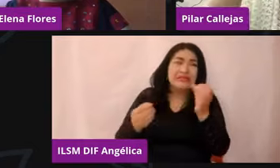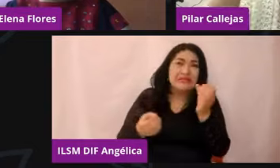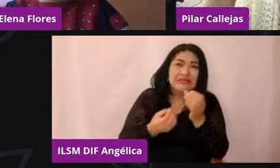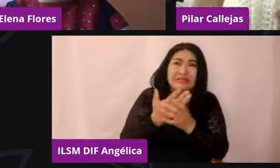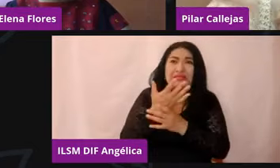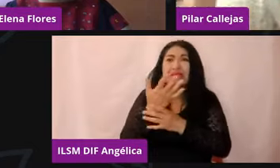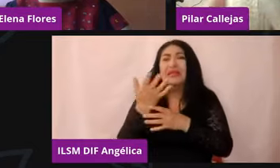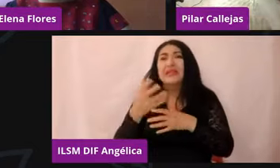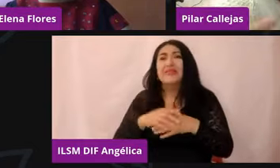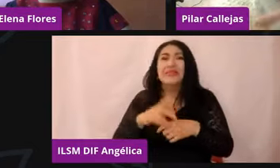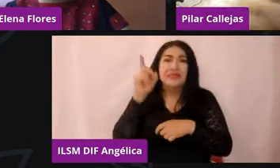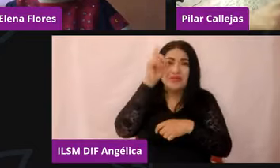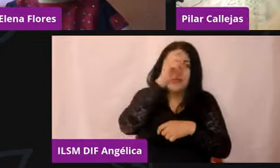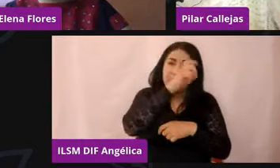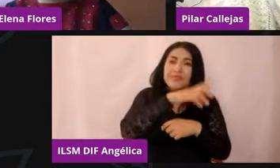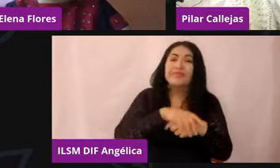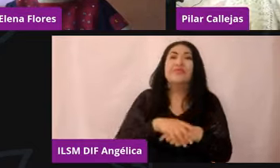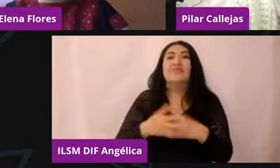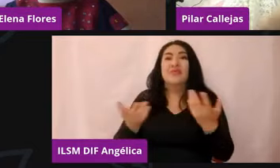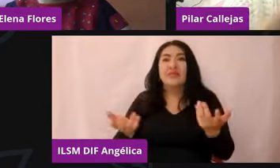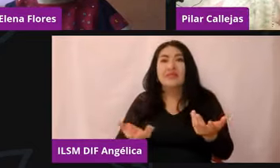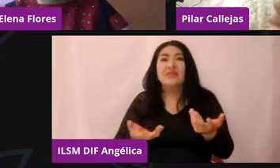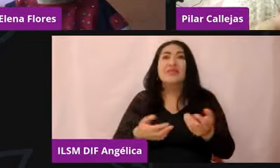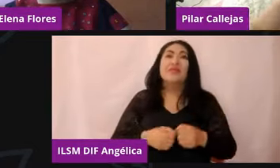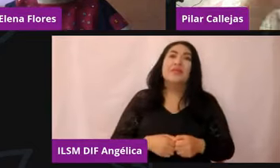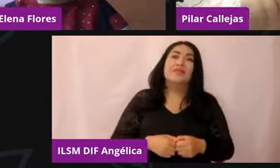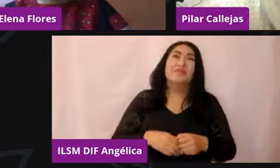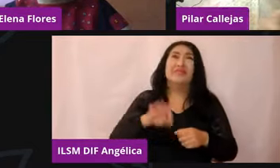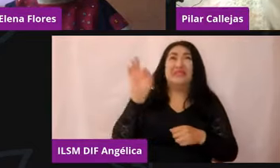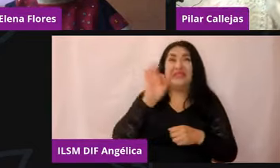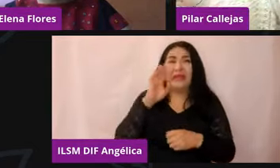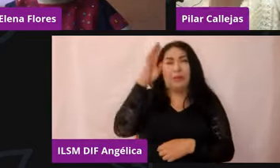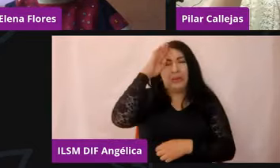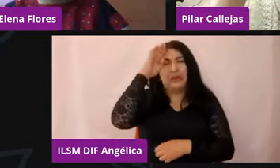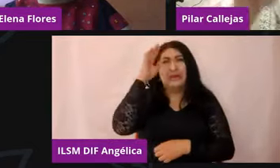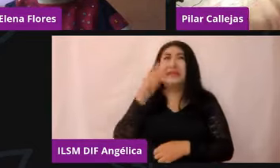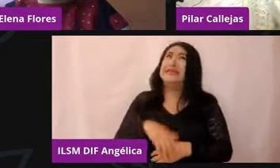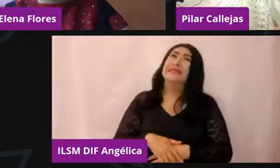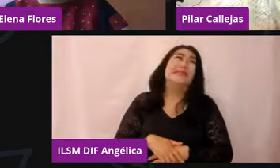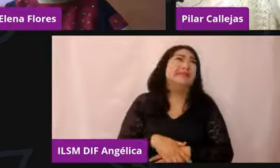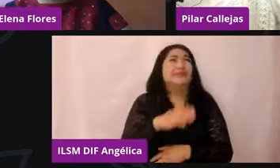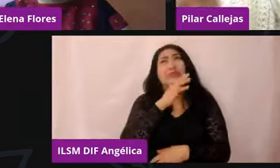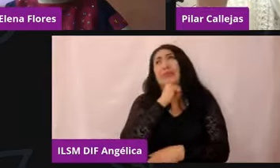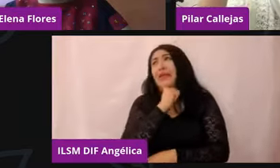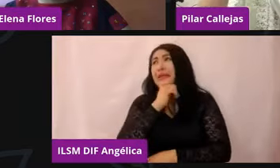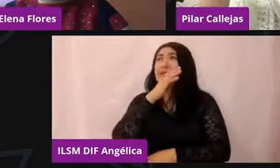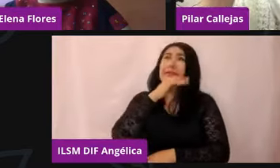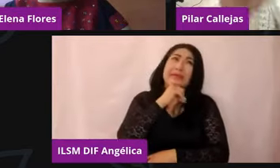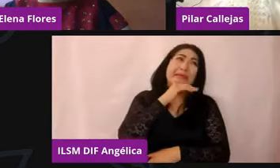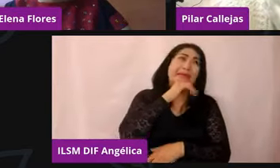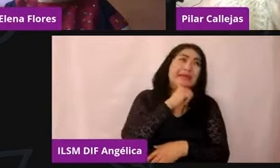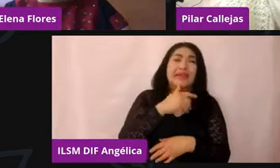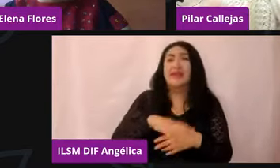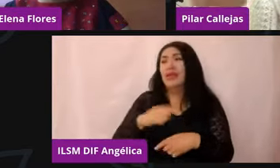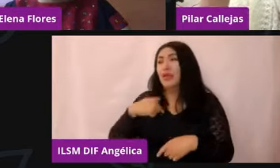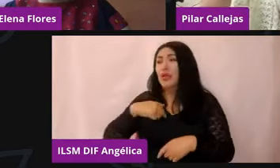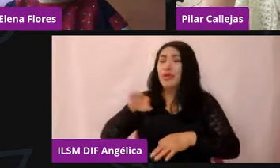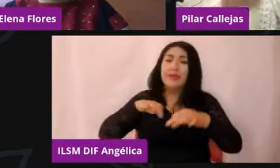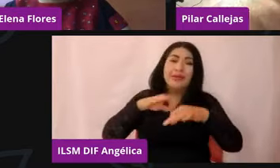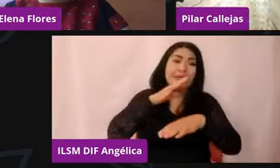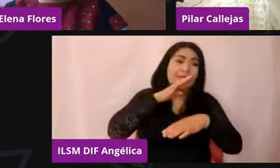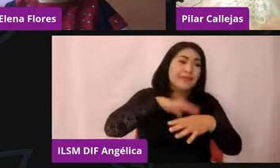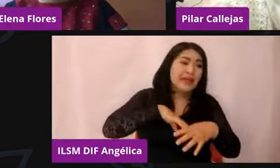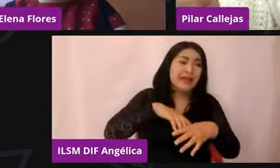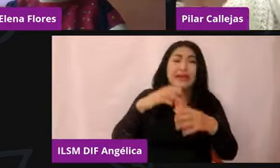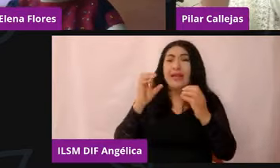Ya empiecen como todos estos pensamientos catastróficos de seguramente no voy a poder, voy a tener mal desempeño, seguramente ya me van a fichar, seguramente